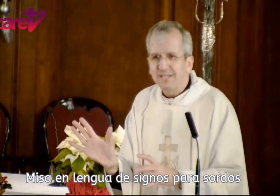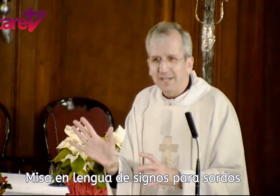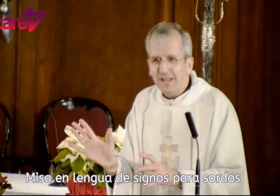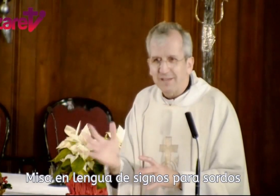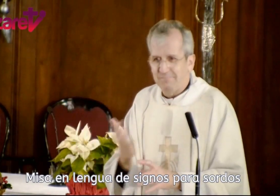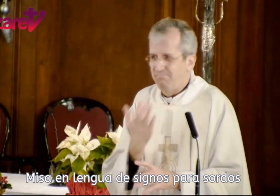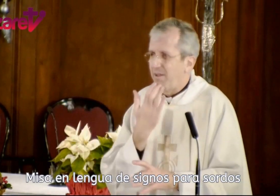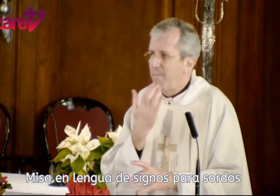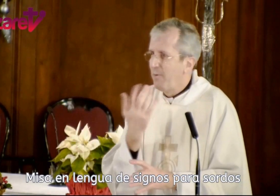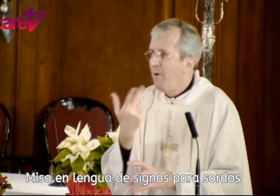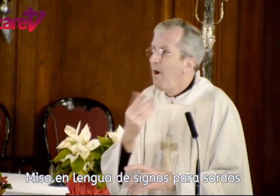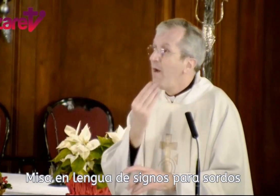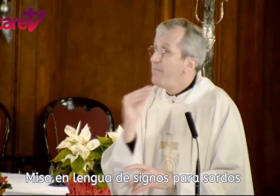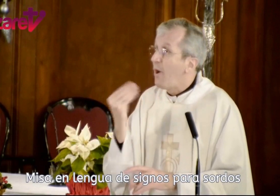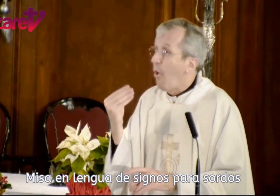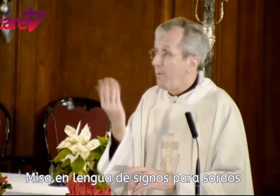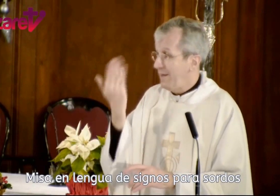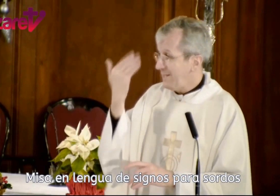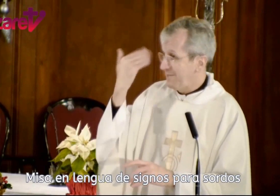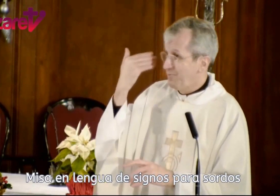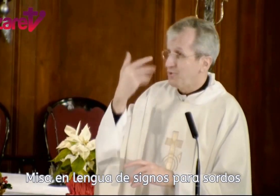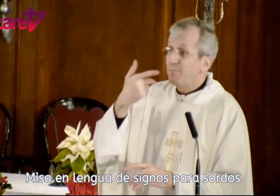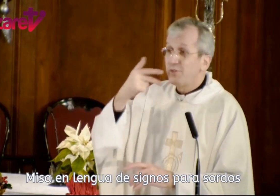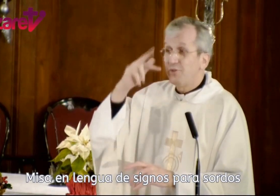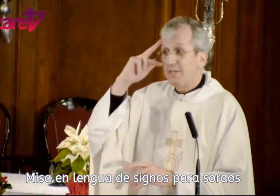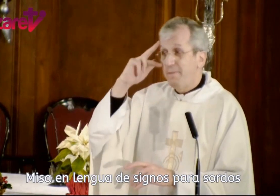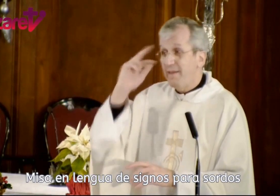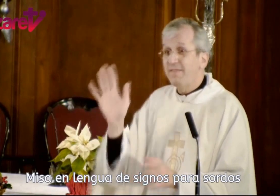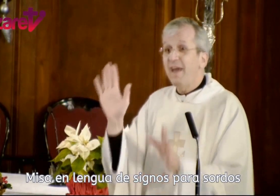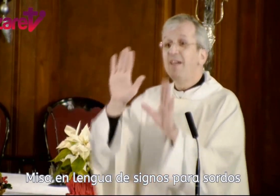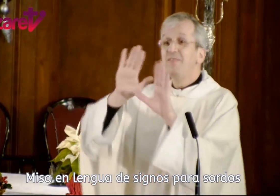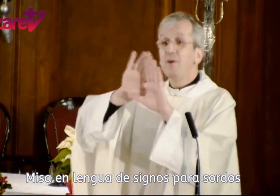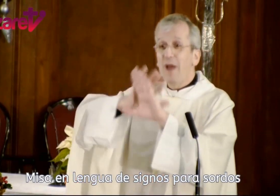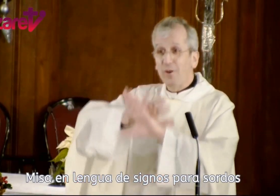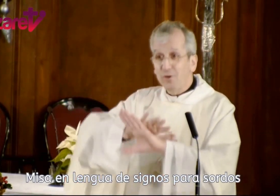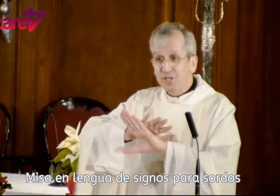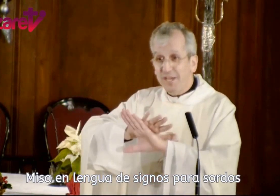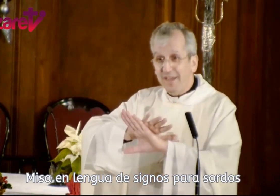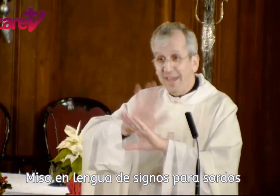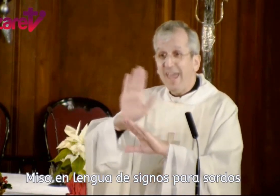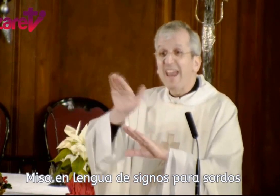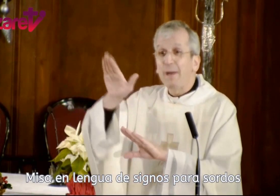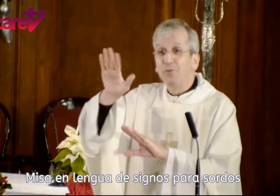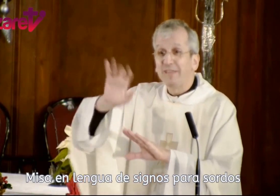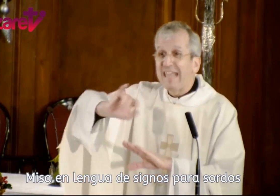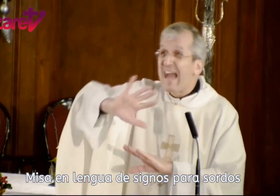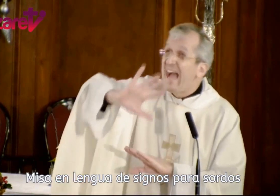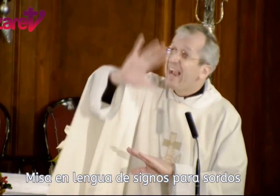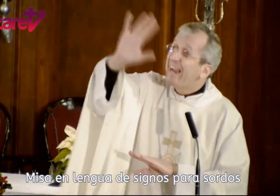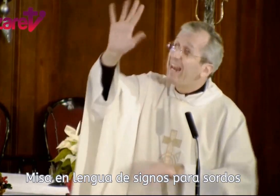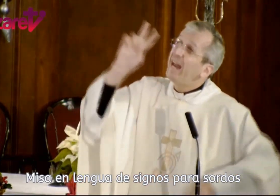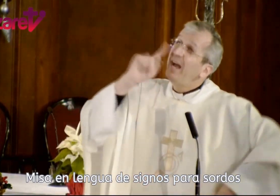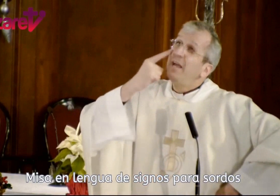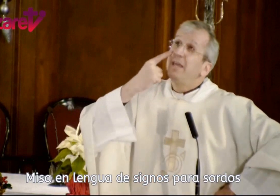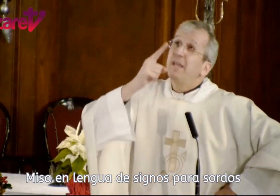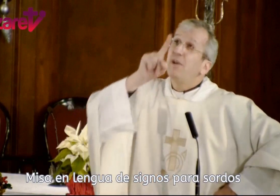estrellas, por ejemplo, de jóvenes, muchos hemos hecho la experiencia de una noche en la montaña clara, ir